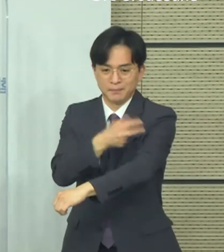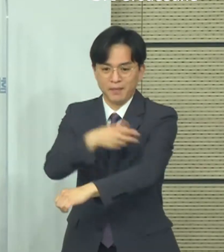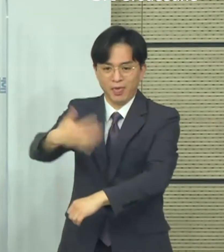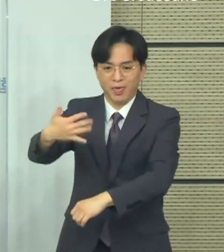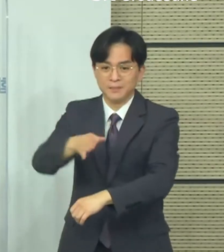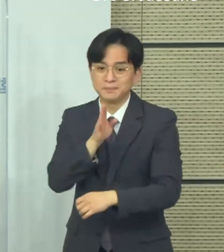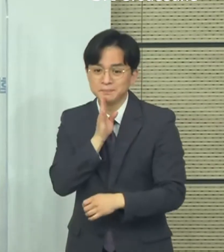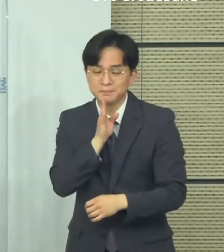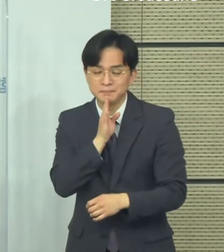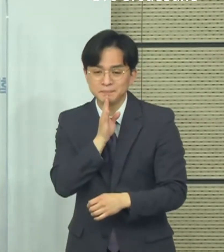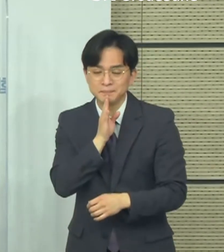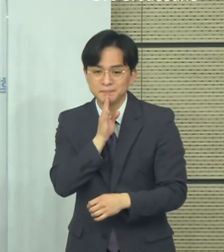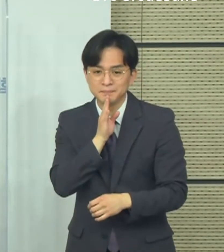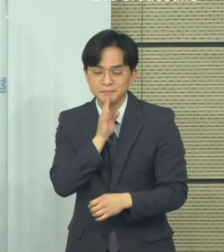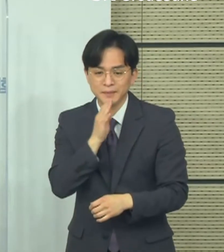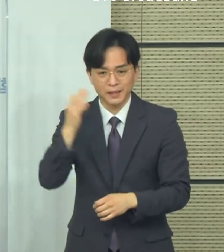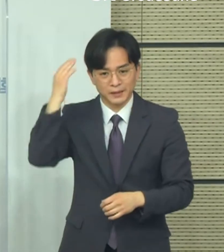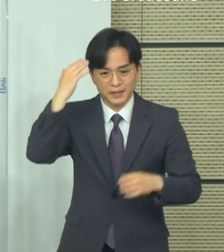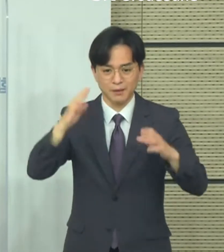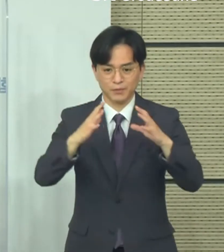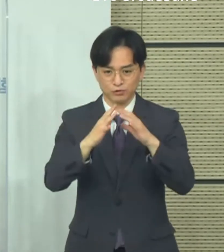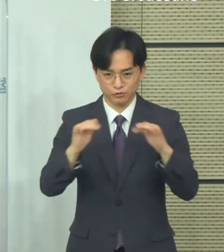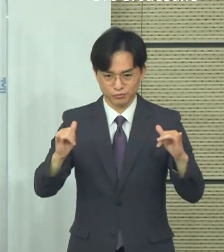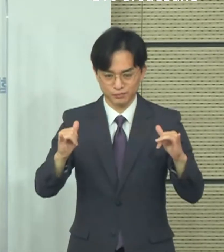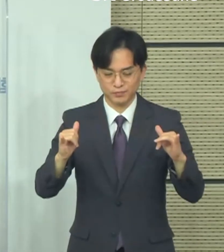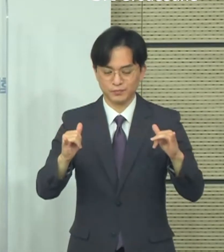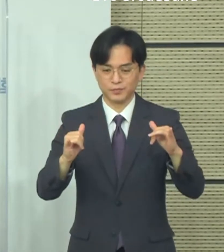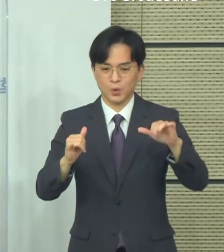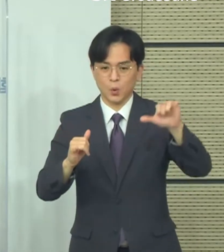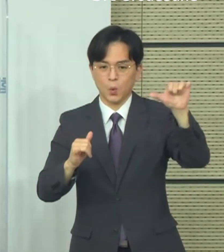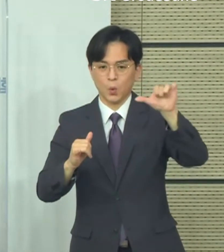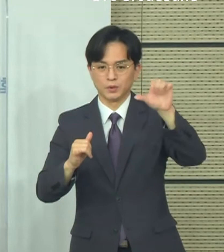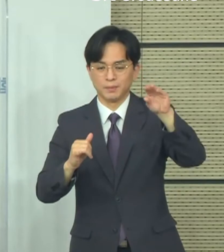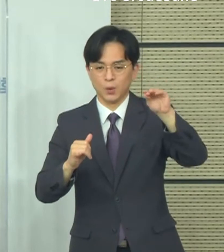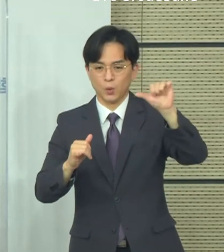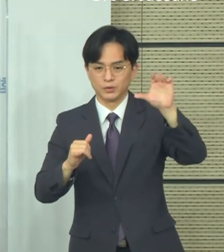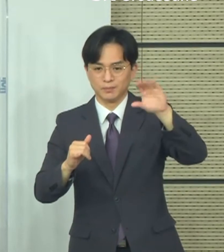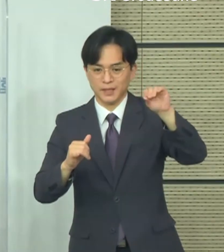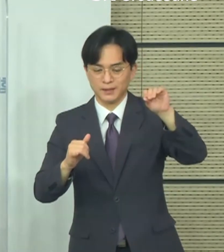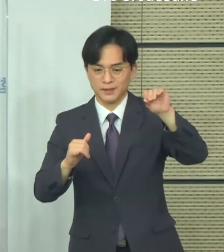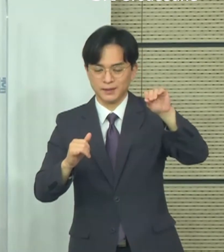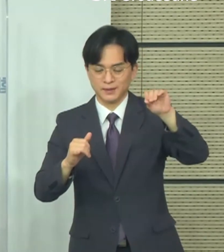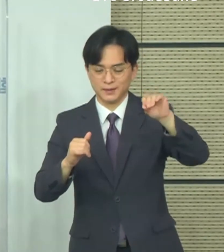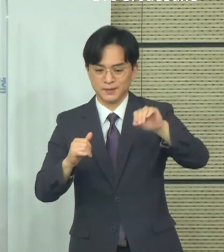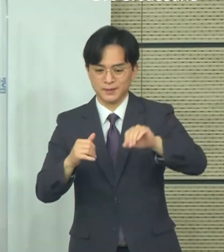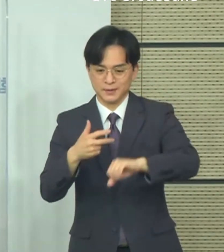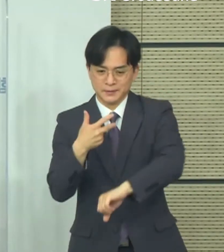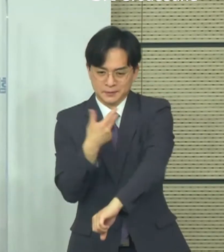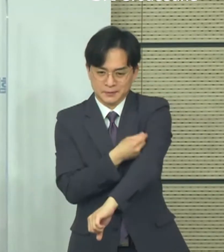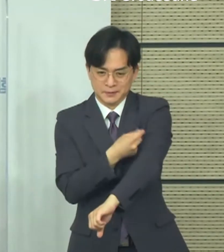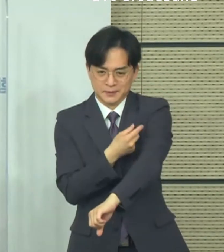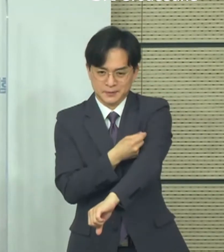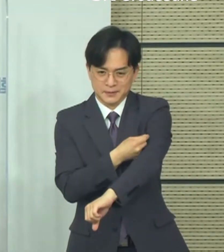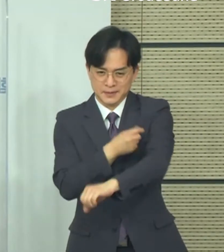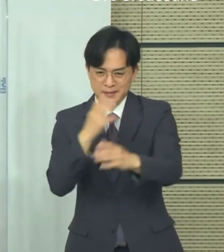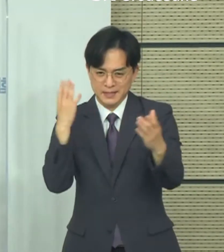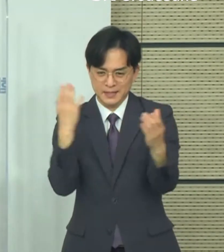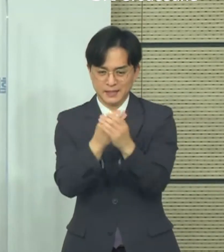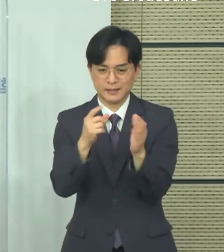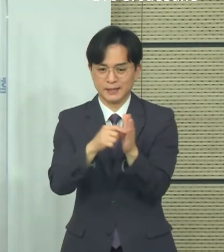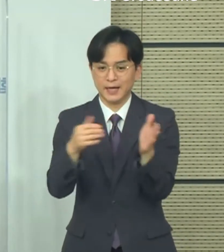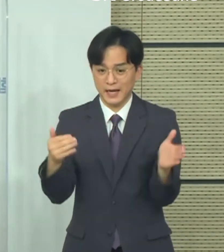따라서 전체적인 어떤 우리나라 전체의 방역적인 측면들을 고려했을 때는 저희가 브리핑에서 안내를 해드린 바 같이